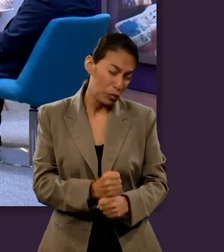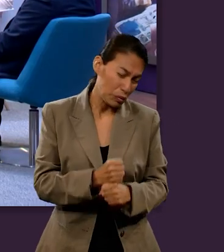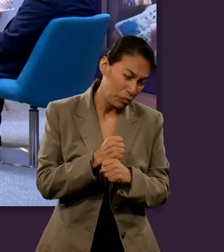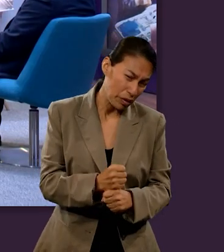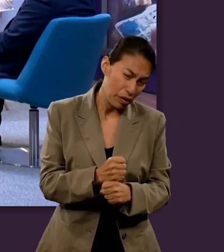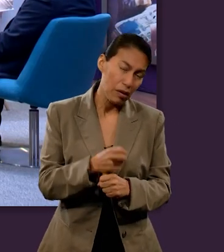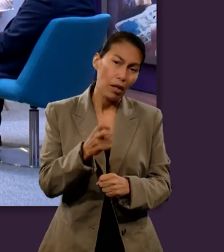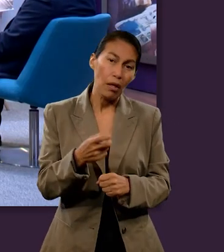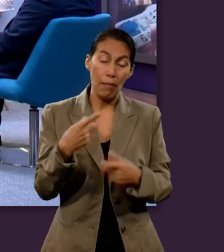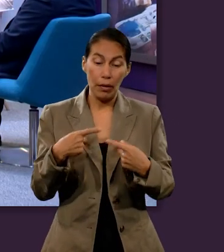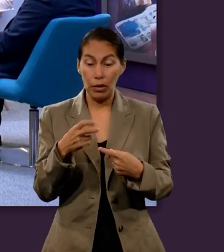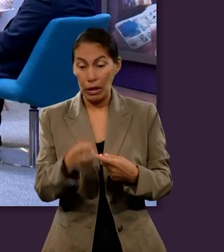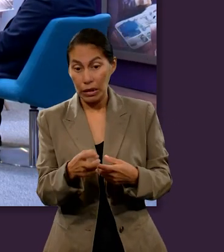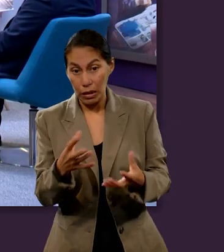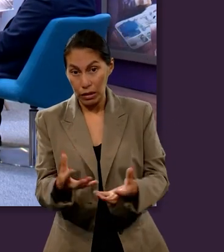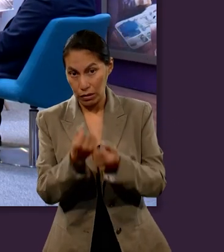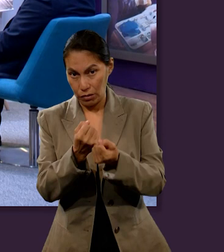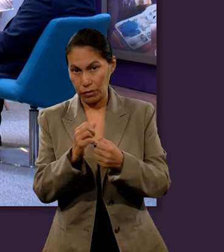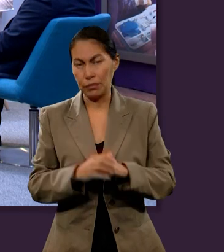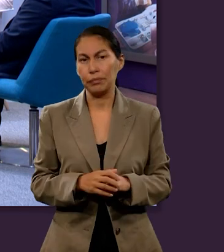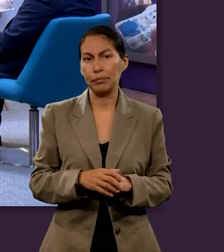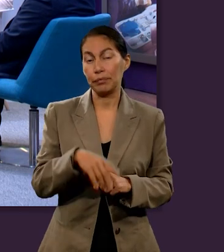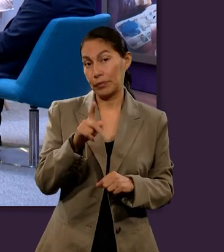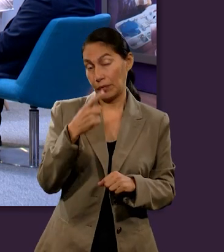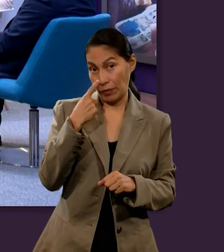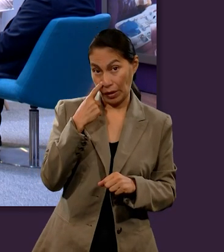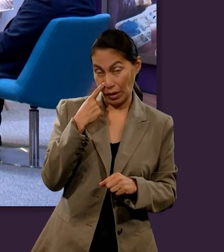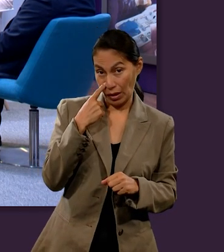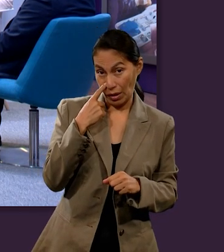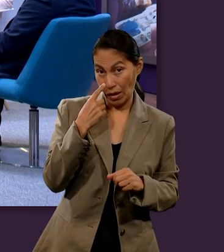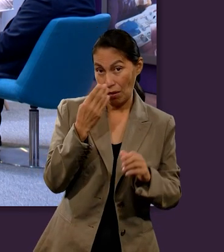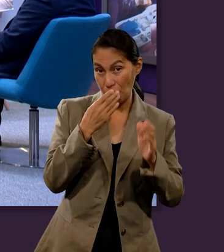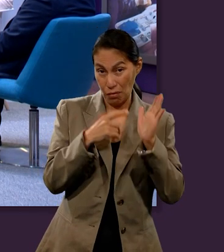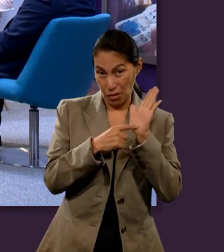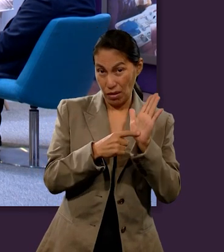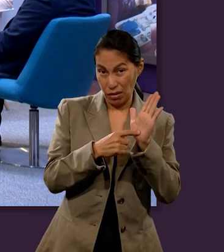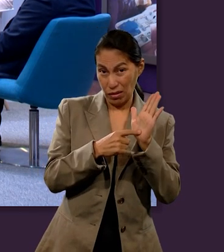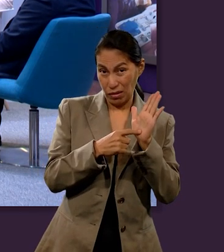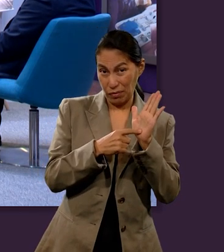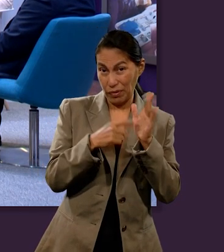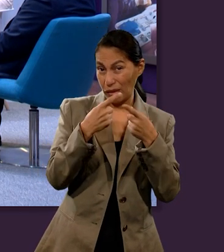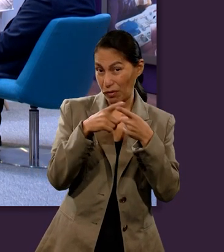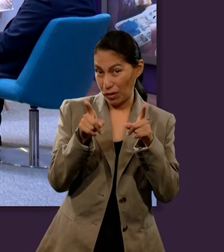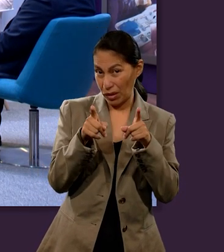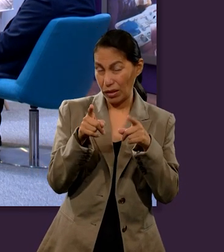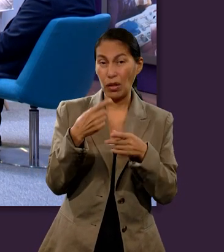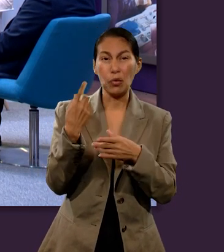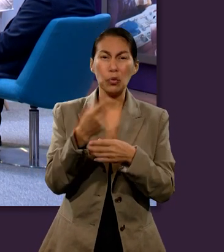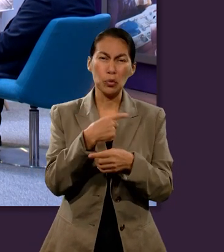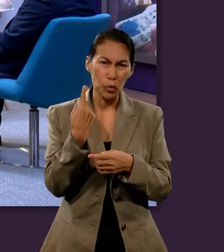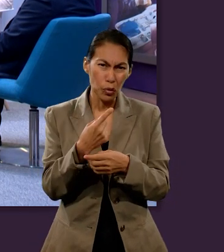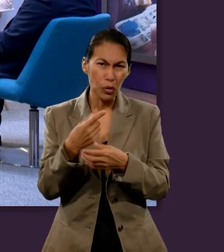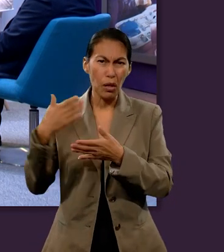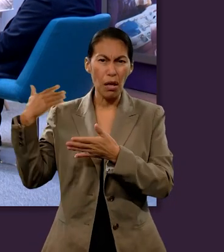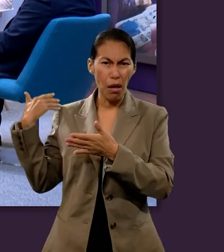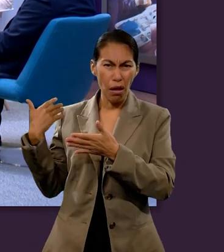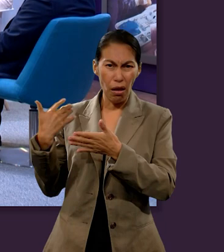Pero ¿saben qué? Todo esto va en contra de lo que hemos aprendido en estas primeras nueve lecciones.